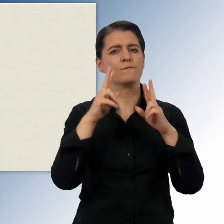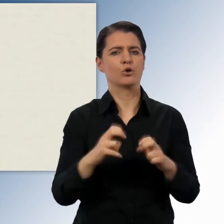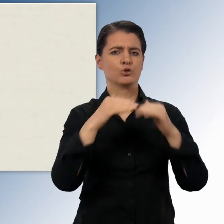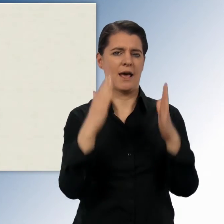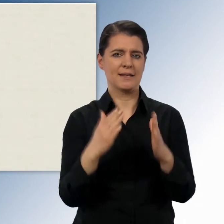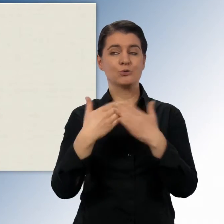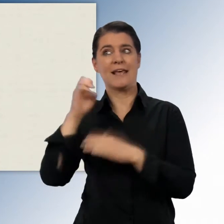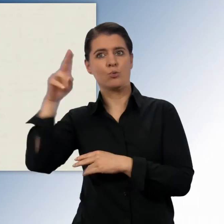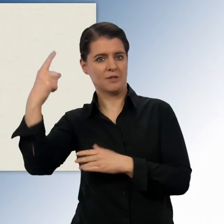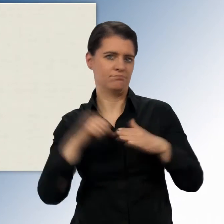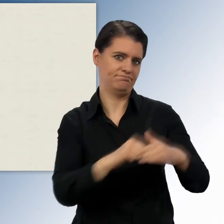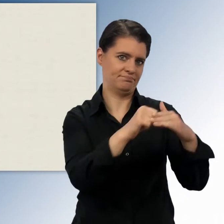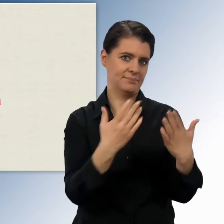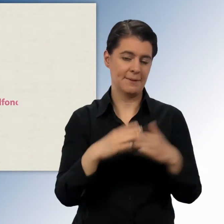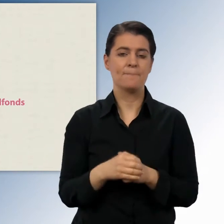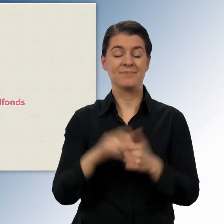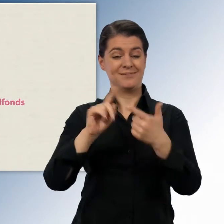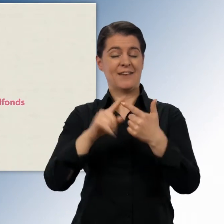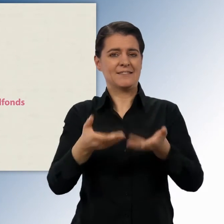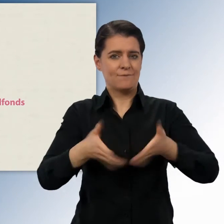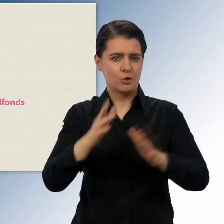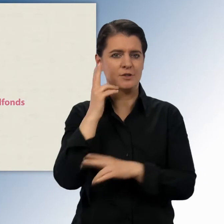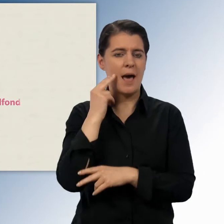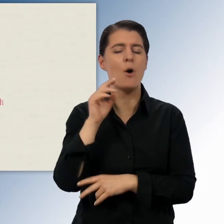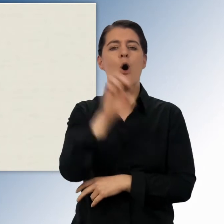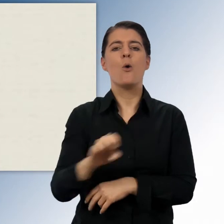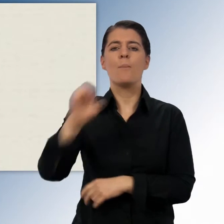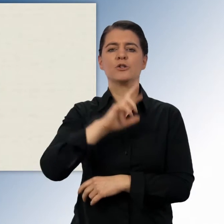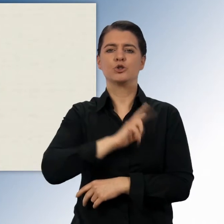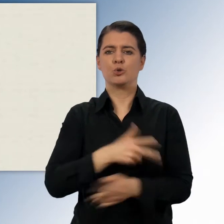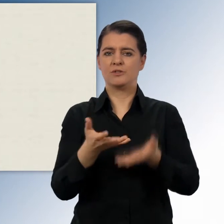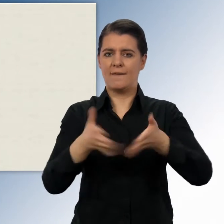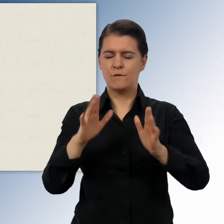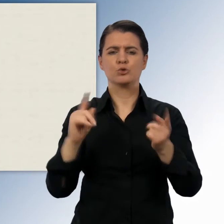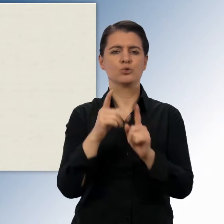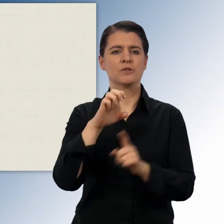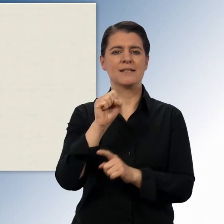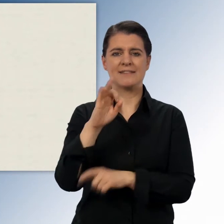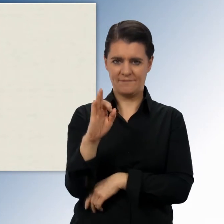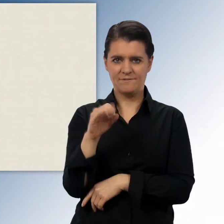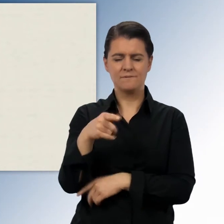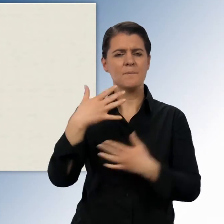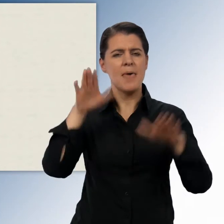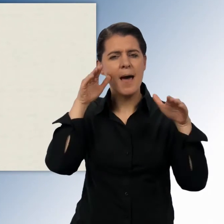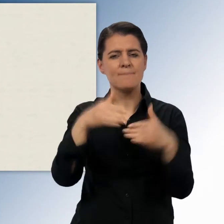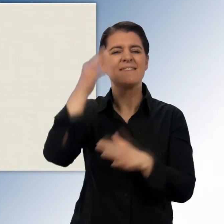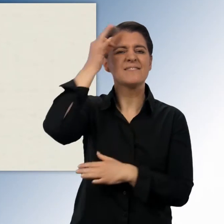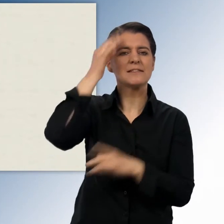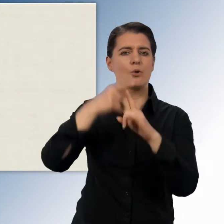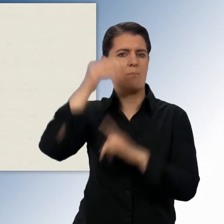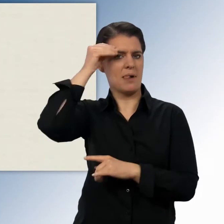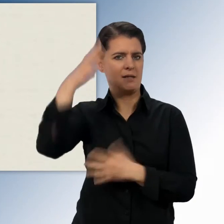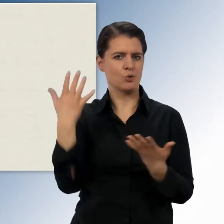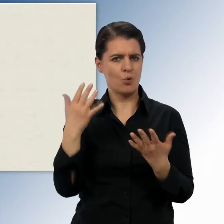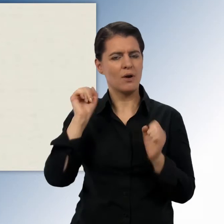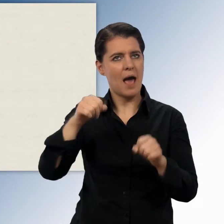Der zweite Fonds, der Europäische Sozialfonds, kurz ESF, investiert in Wissen und Bildung, in unsere Köpfe,